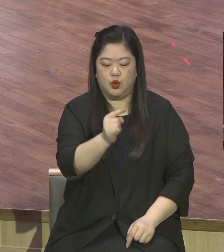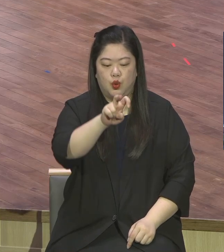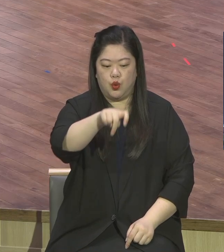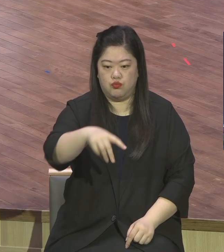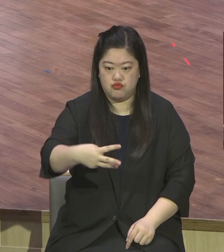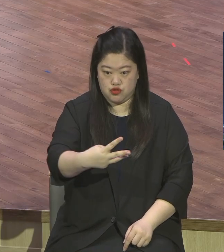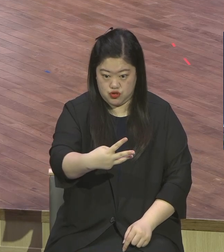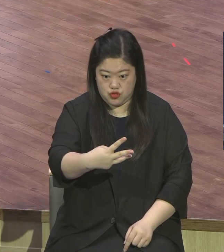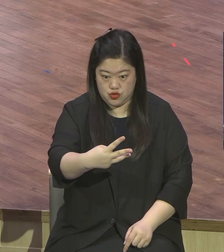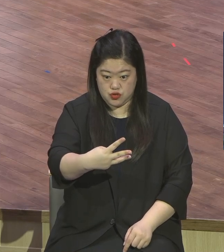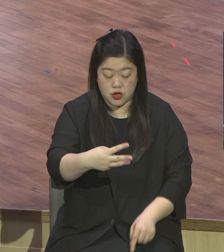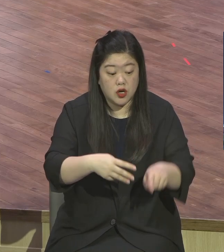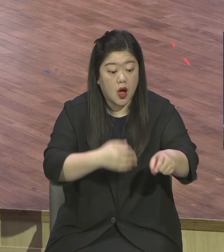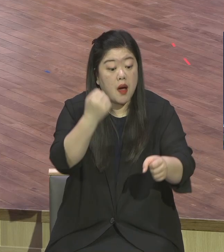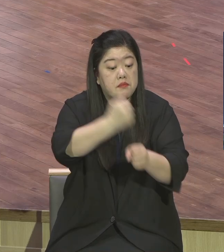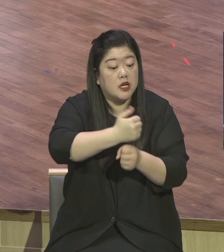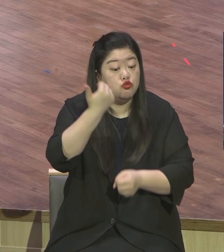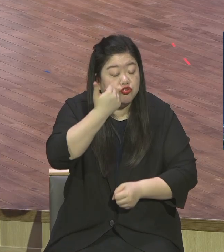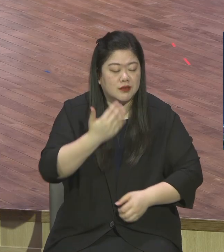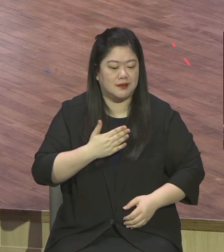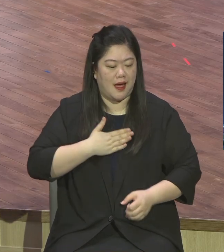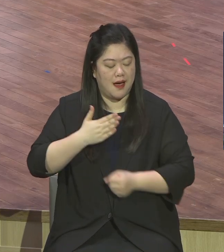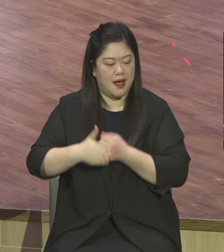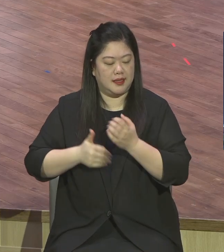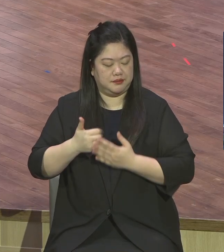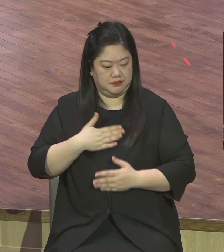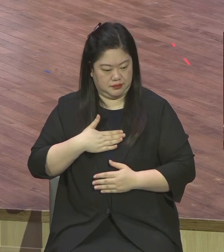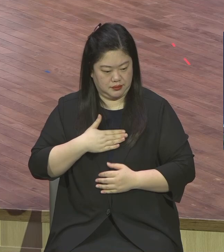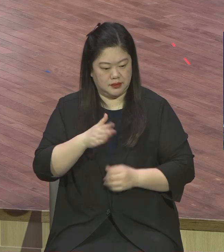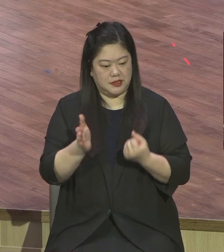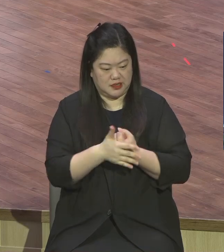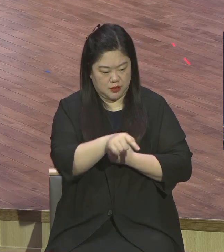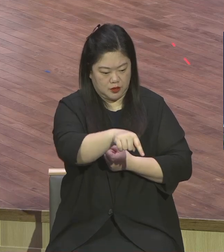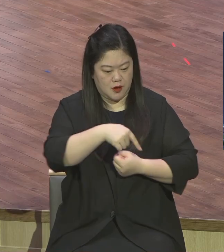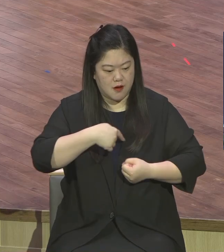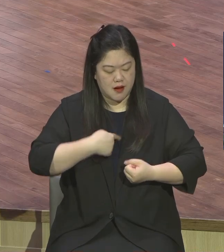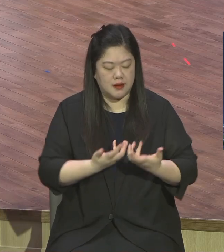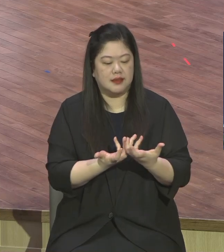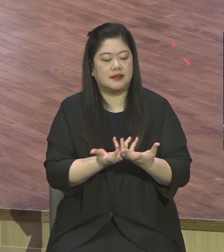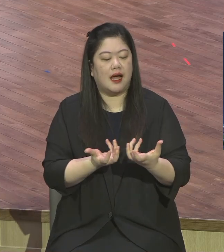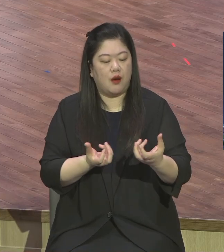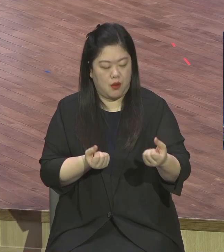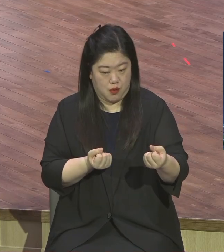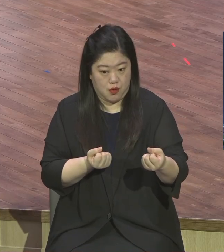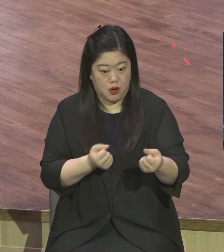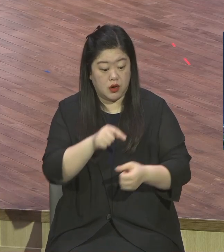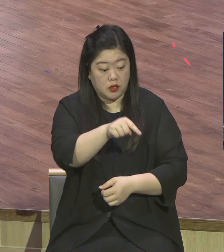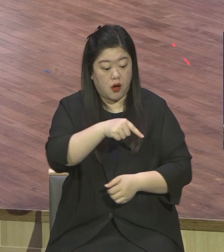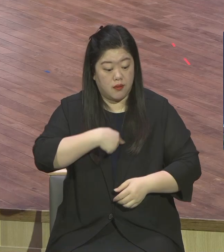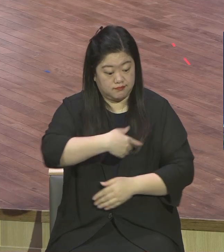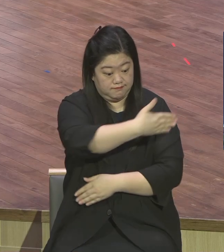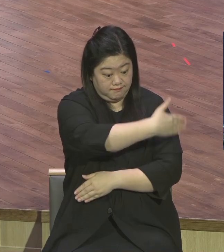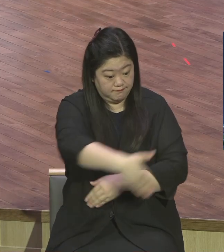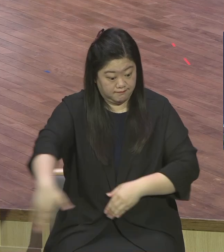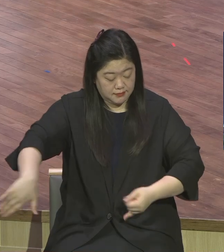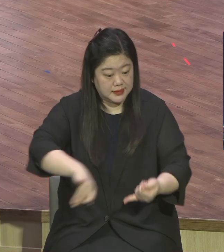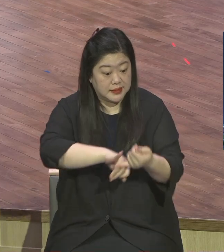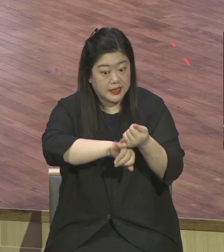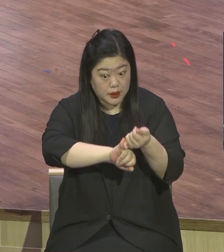선악을 알게 하는 나무를 만들고 다 먹어 다 가져 너 다 가져 요거는 나와 너와 약속이야 은약이야